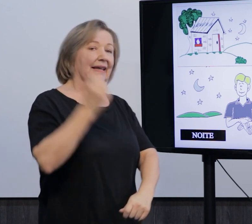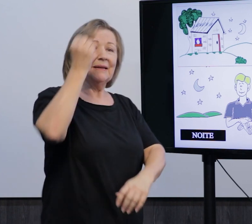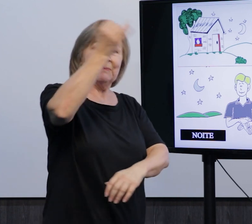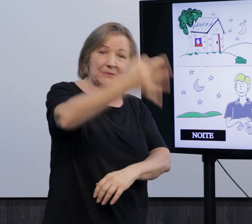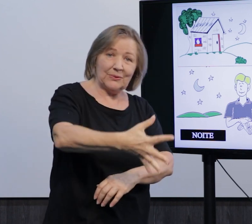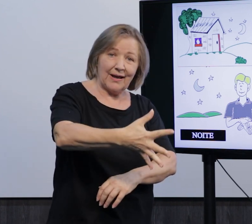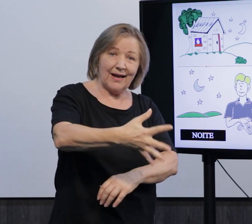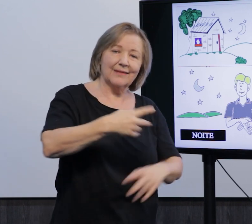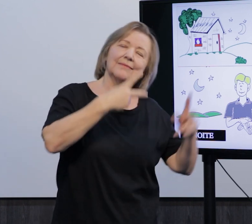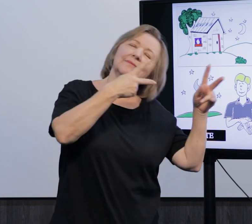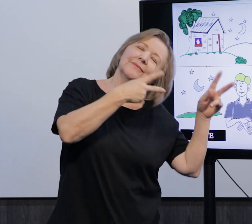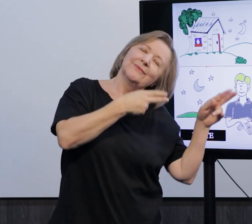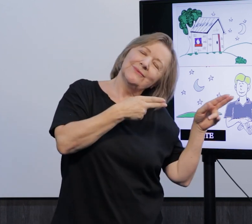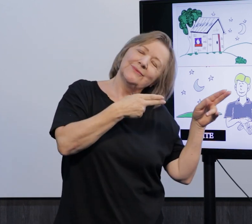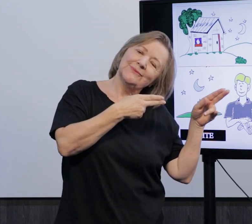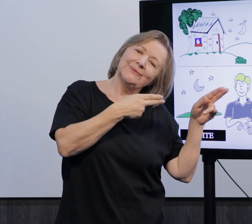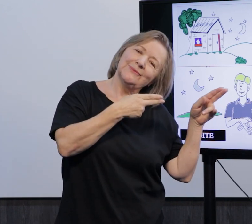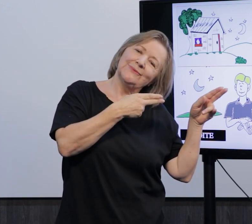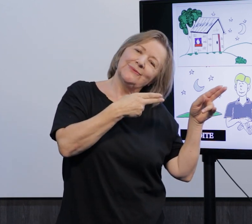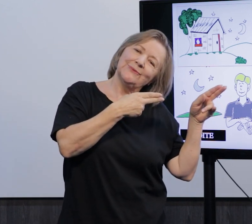Madrugada, eu estava dormindo.